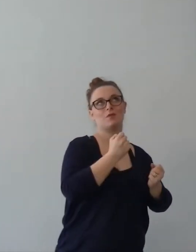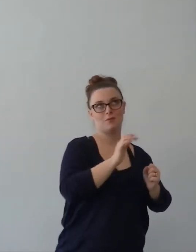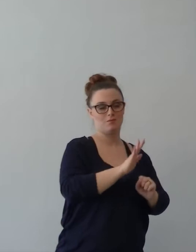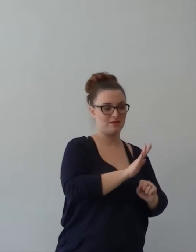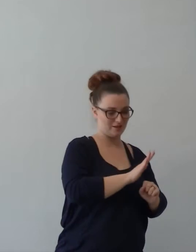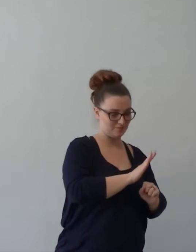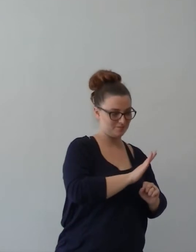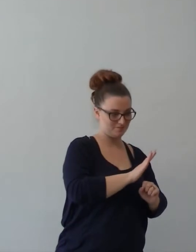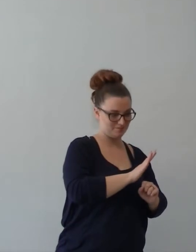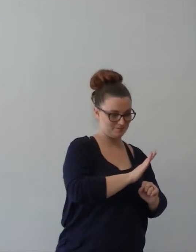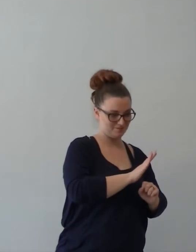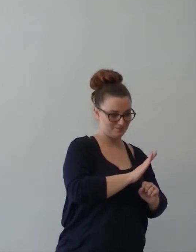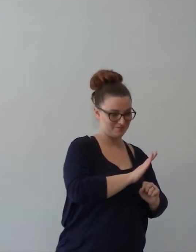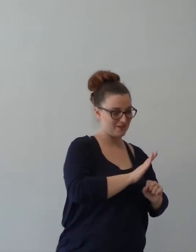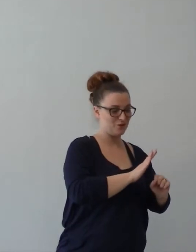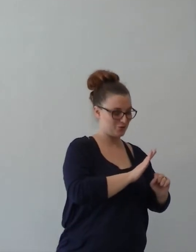cosa.